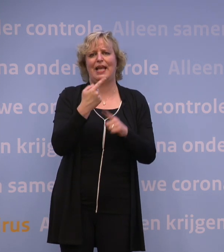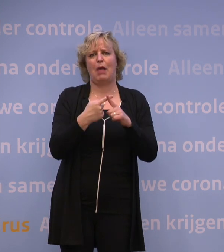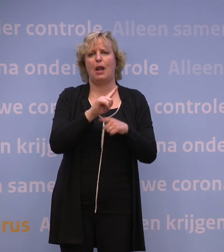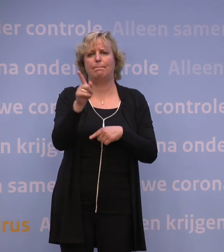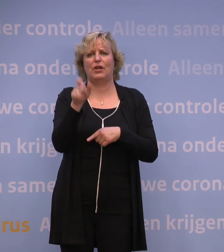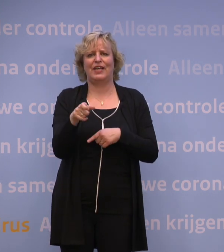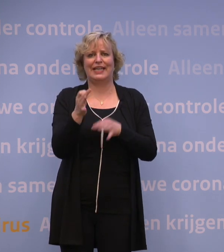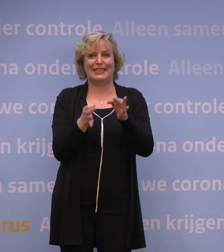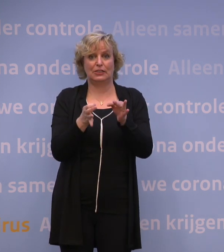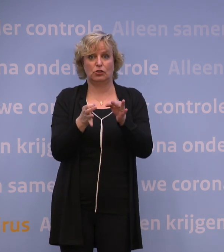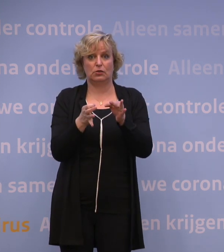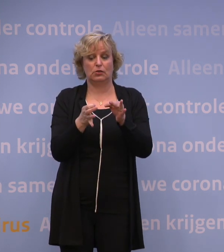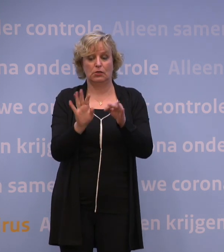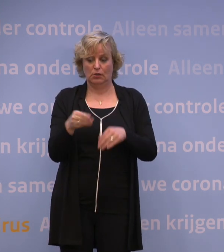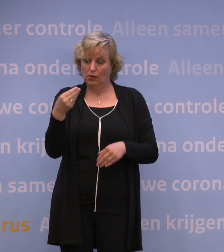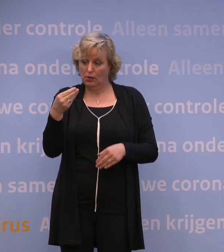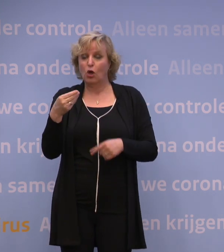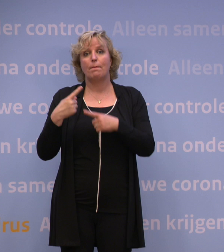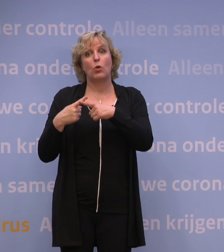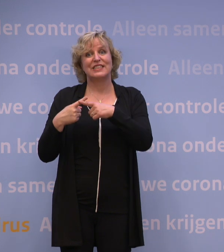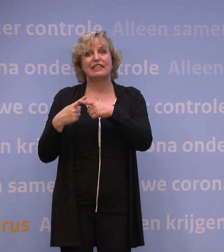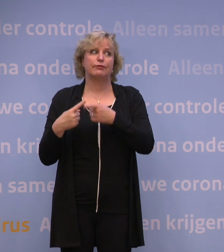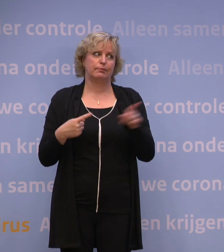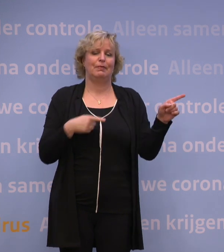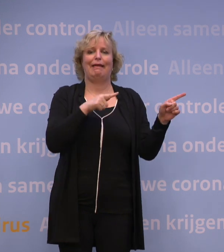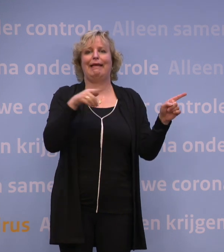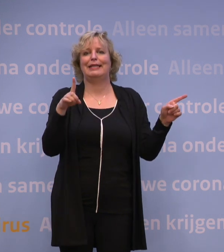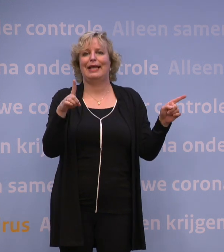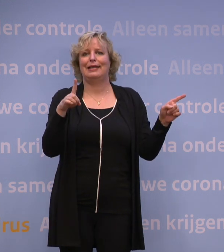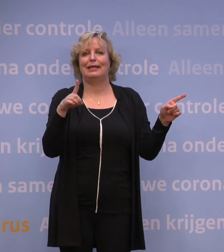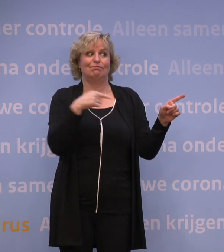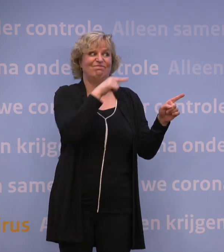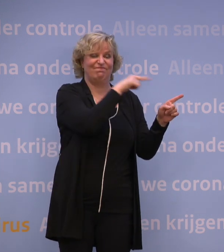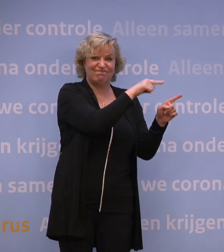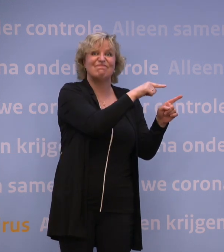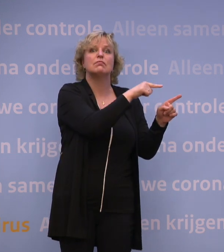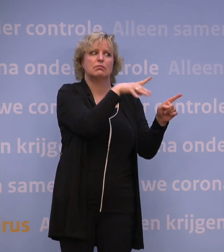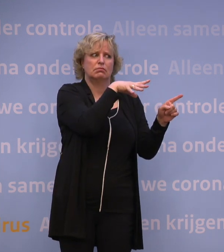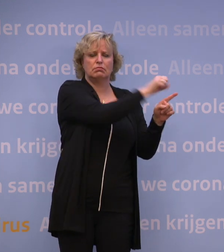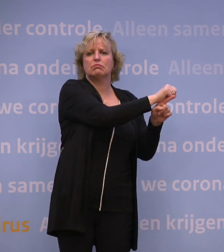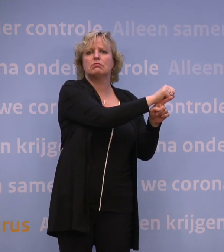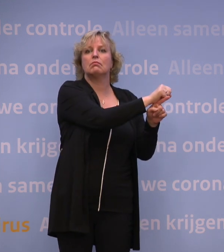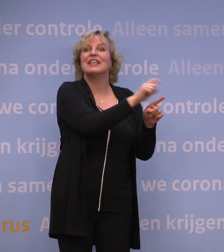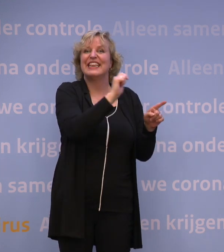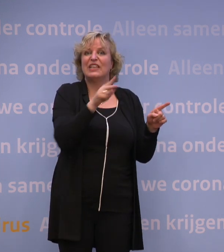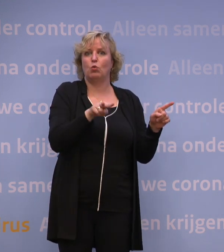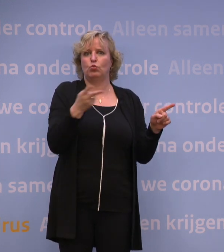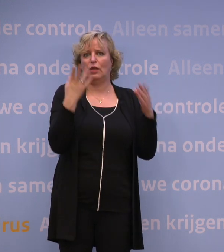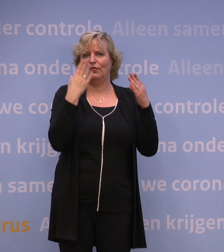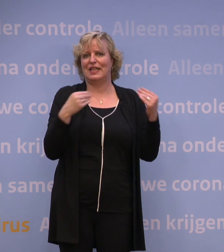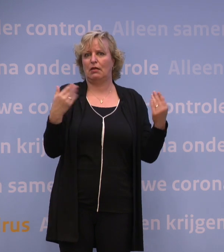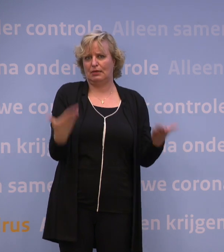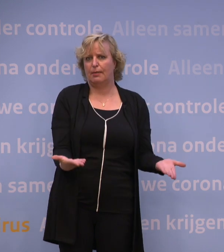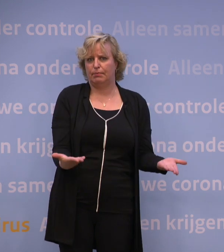En test je dan positief, dan ga je naar de GGD, want via hun tests kunnen we ook zien of er in ons land nieuwe mutanten opdijken.